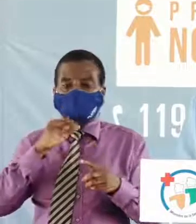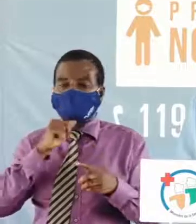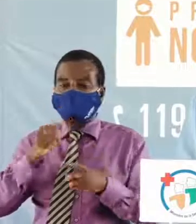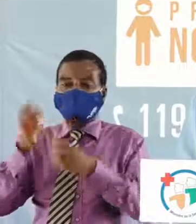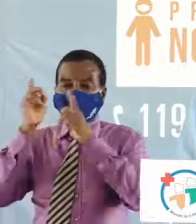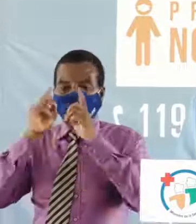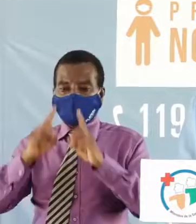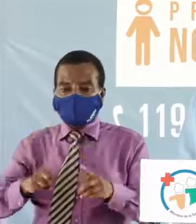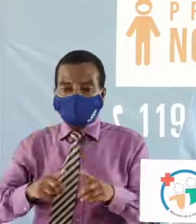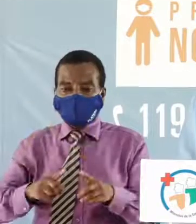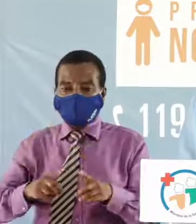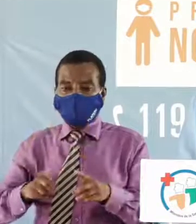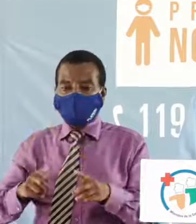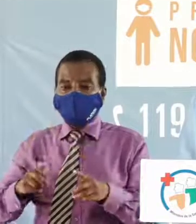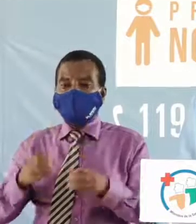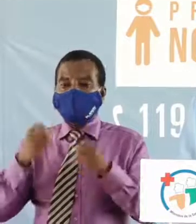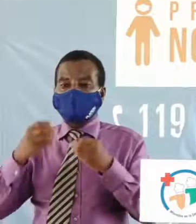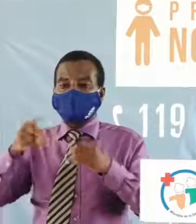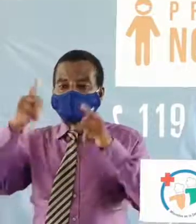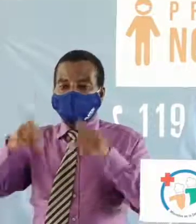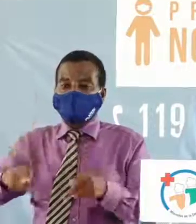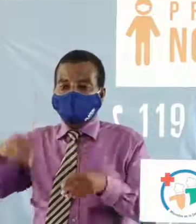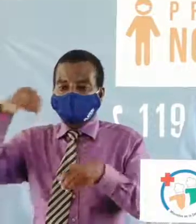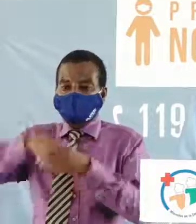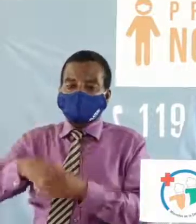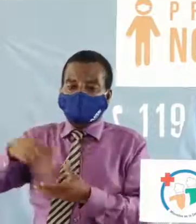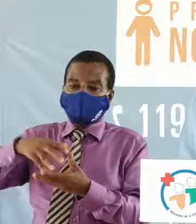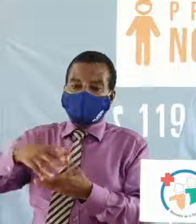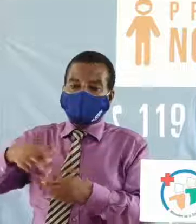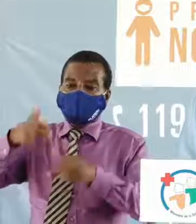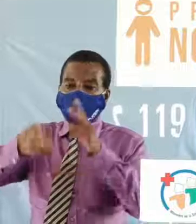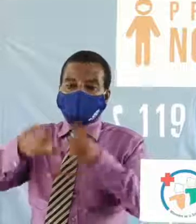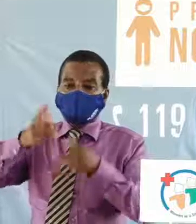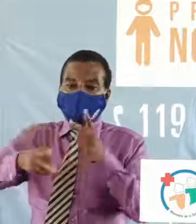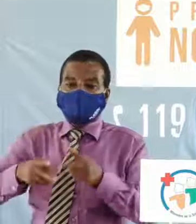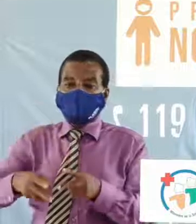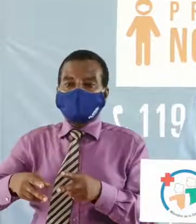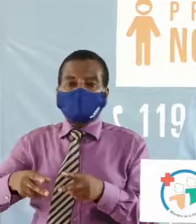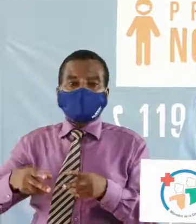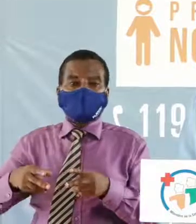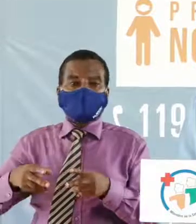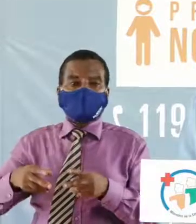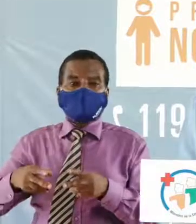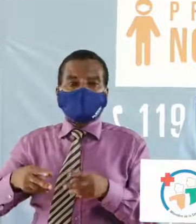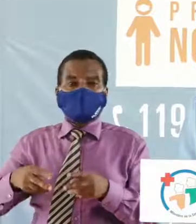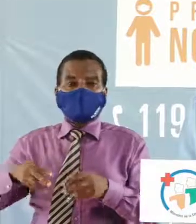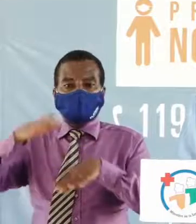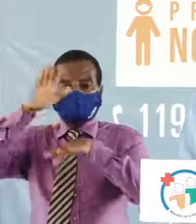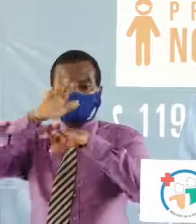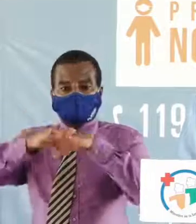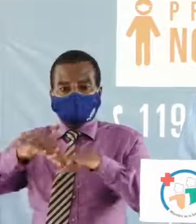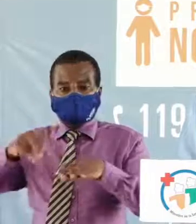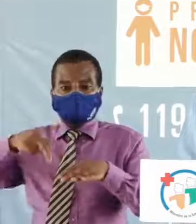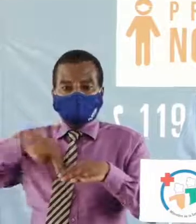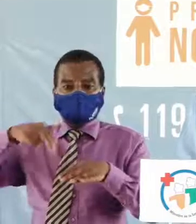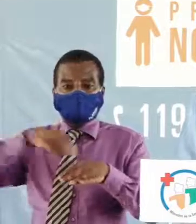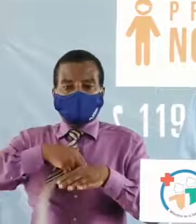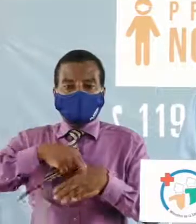respectées il y a la surcharge il y le surnombre rejoignez-nous donc dans la lutte